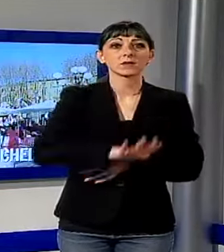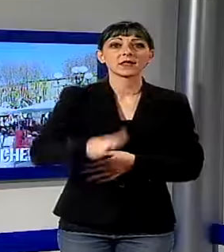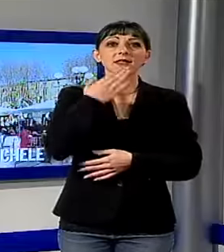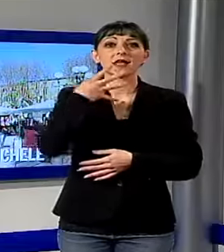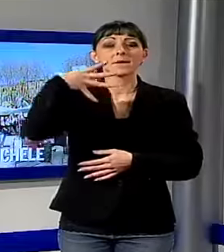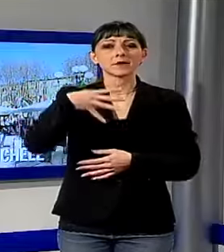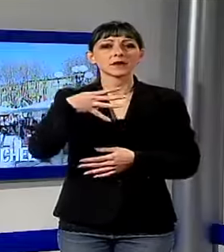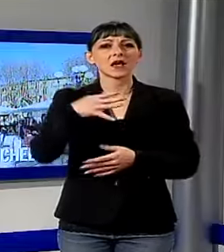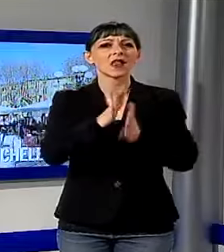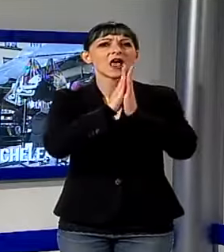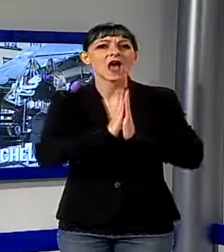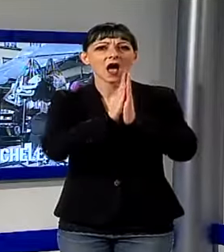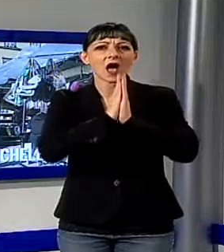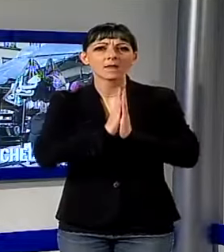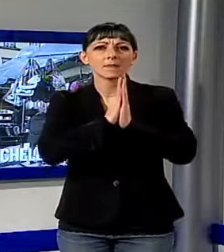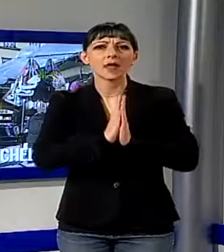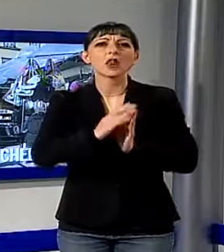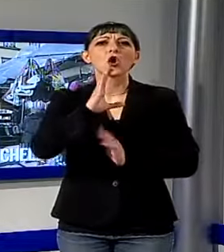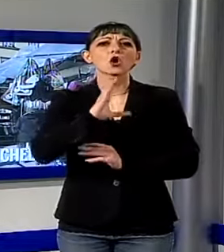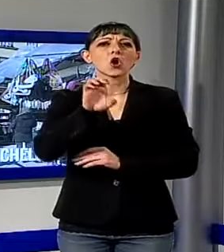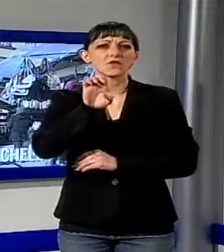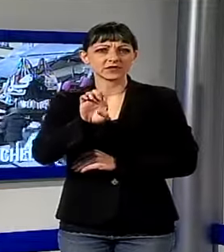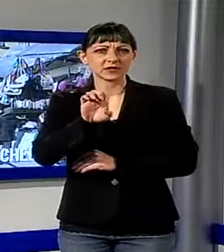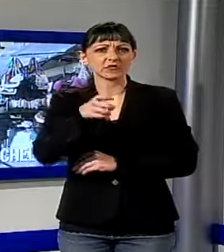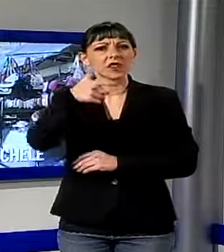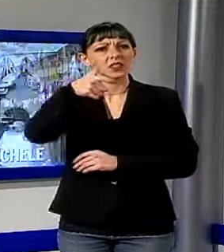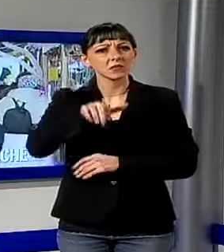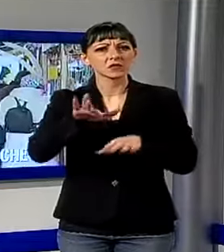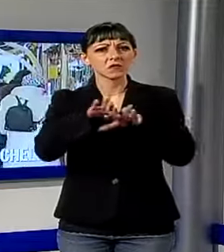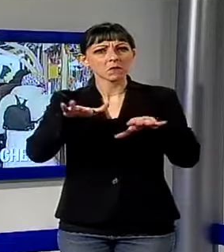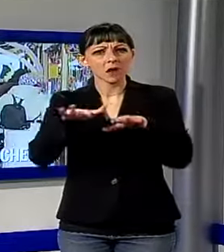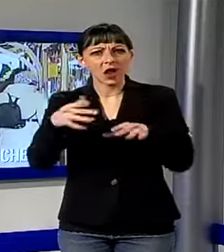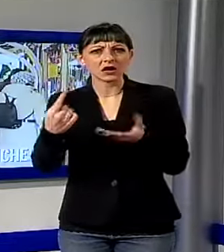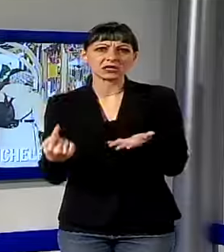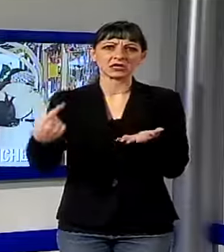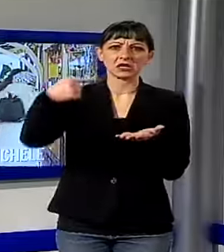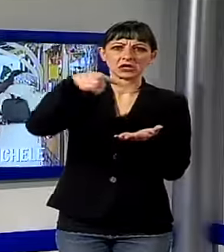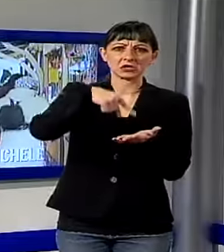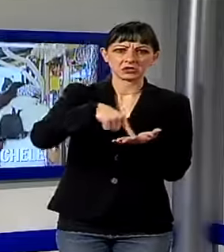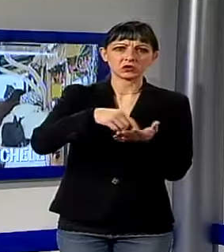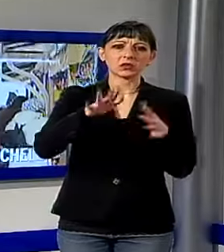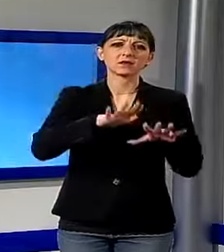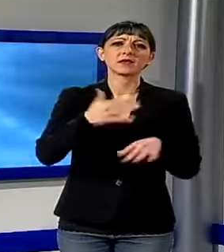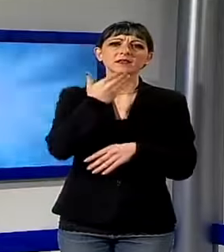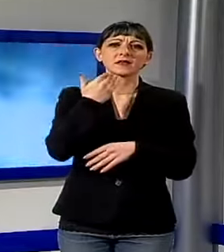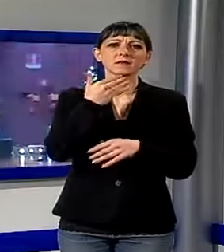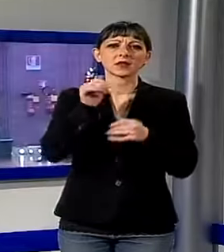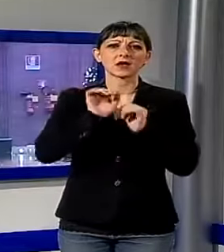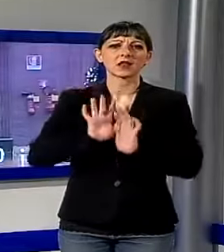Confesercenti affinché i banchetti ambulanti vengano portati via da Piazza Napoleone. Tutto pronto per il